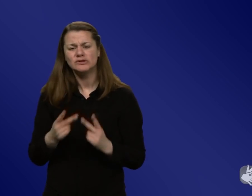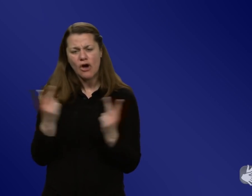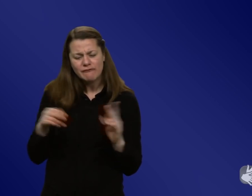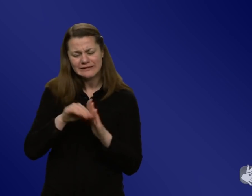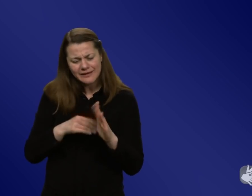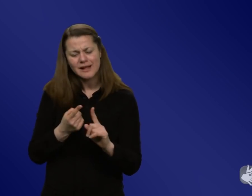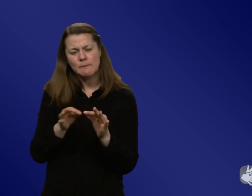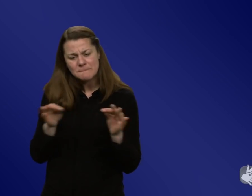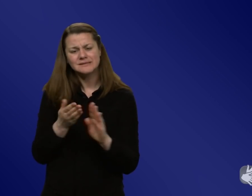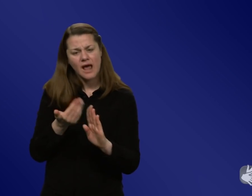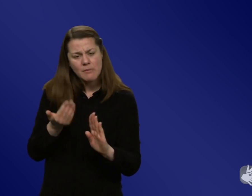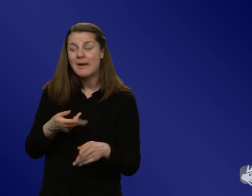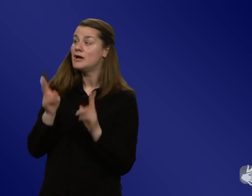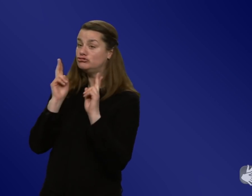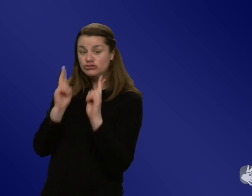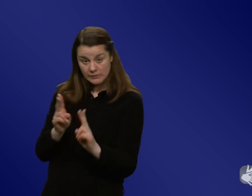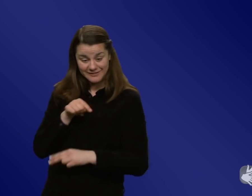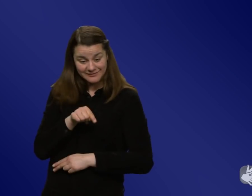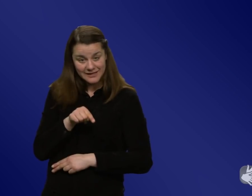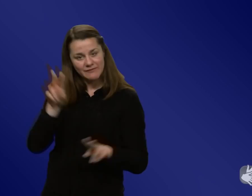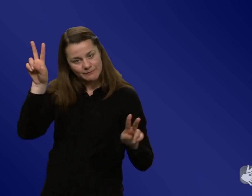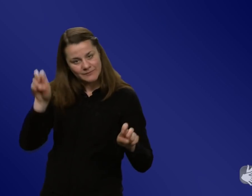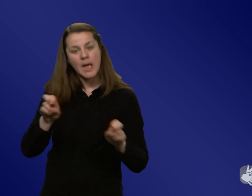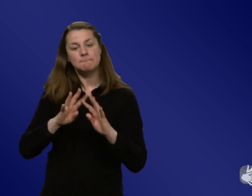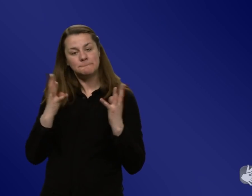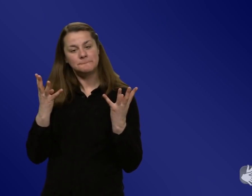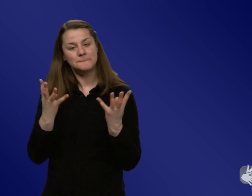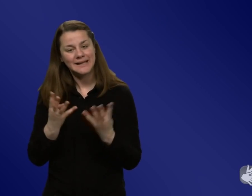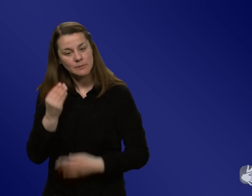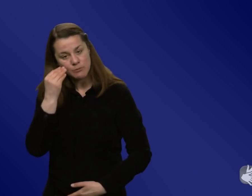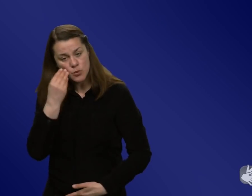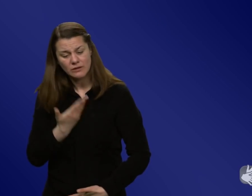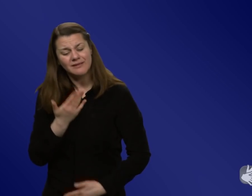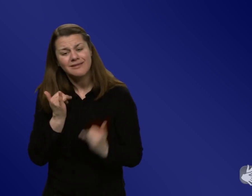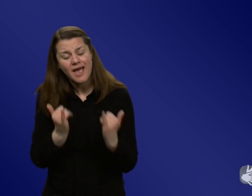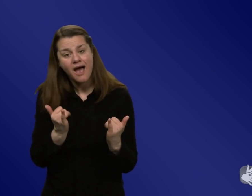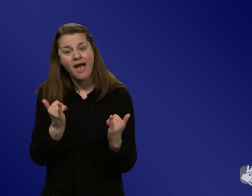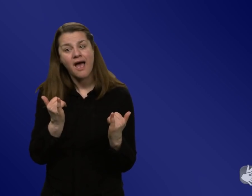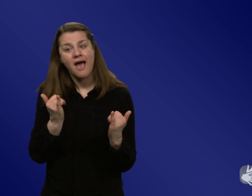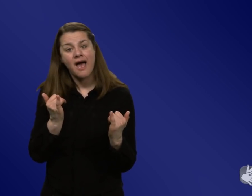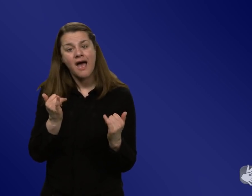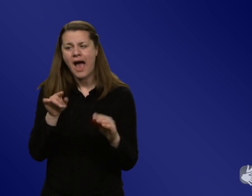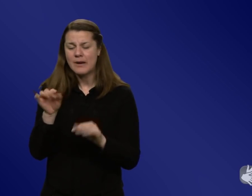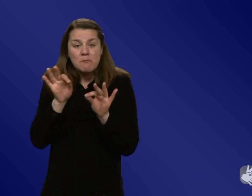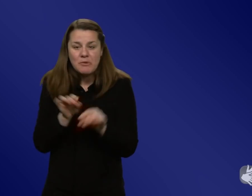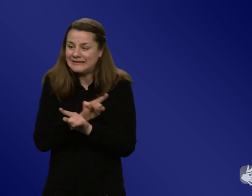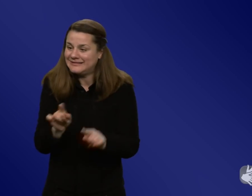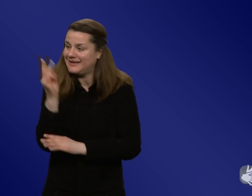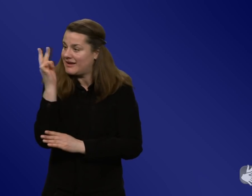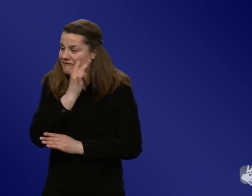pandemiemüde, aber diese Daten wurden eben nicht im Gesamtkontext interpretiert. Die Leute haben trotzdem noch ein hohes